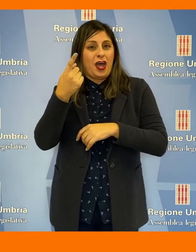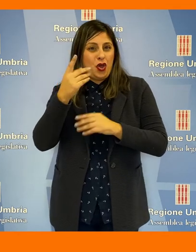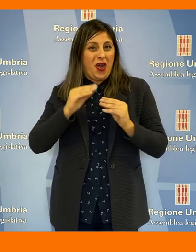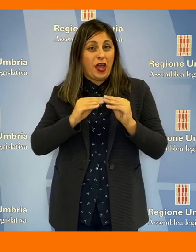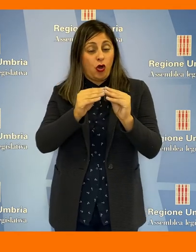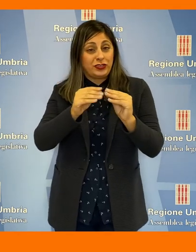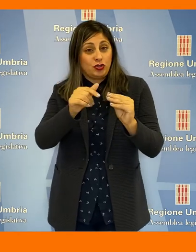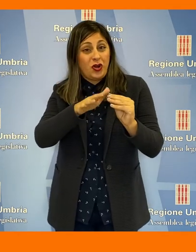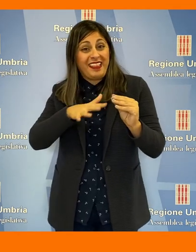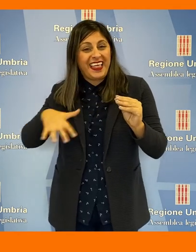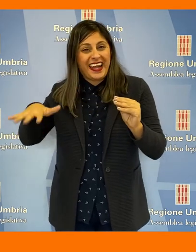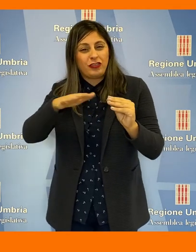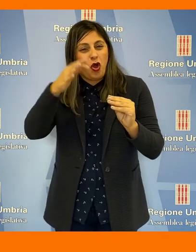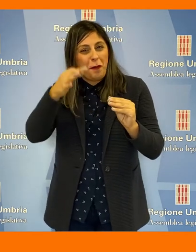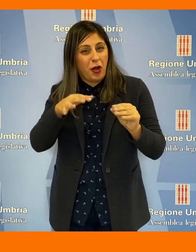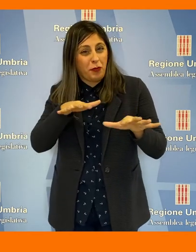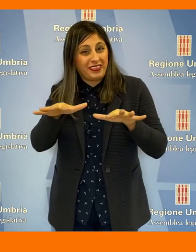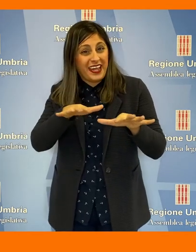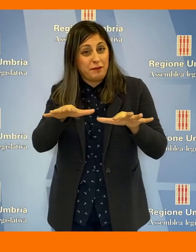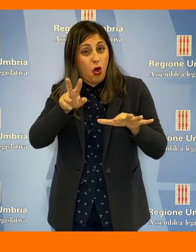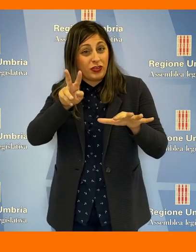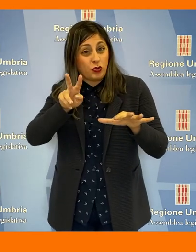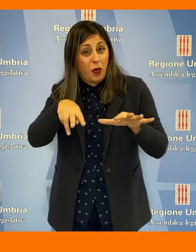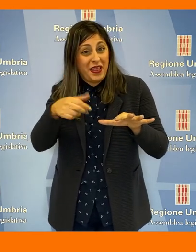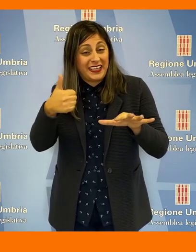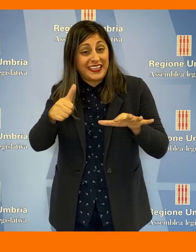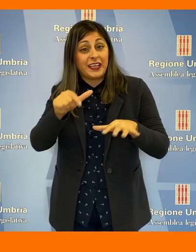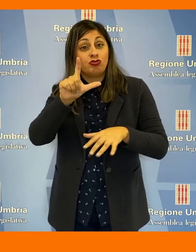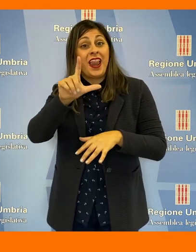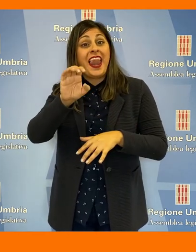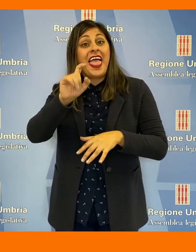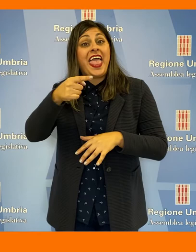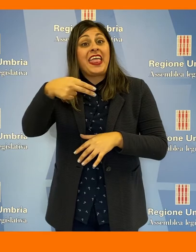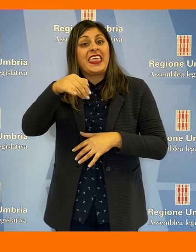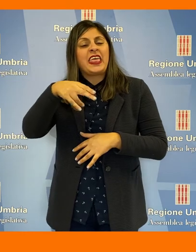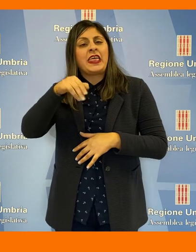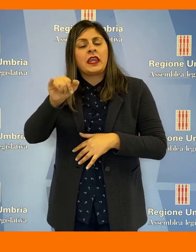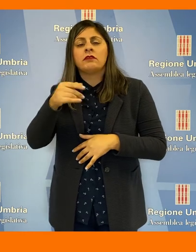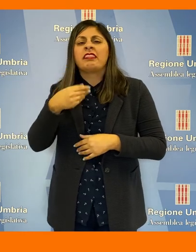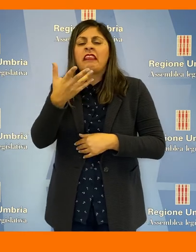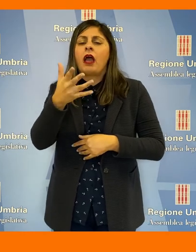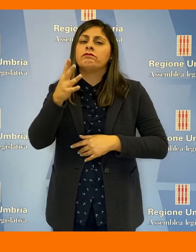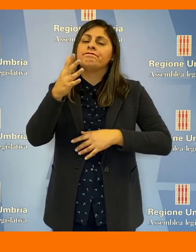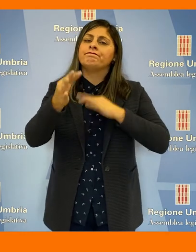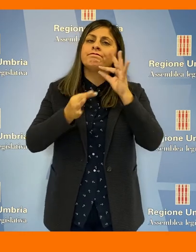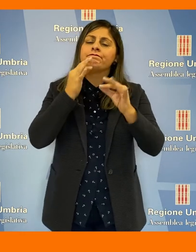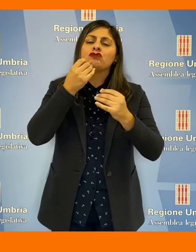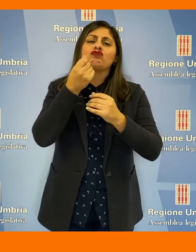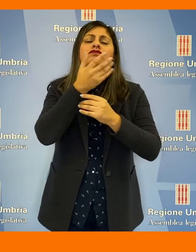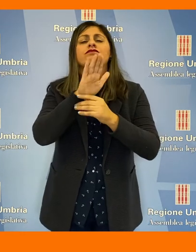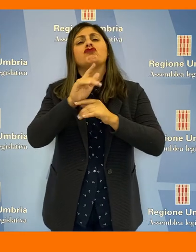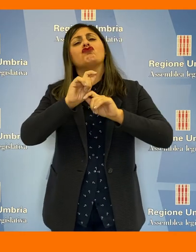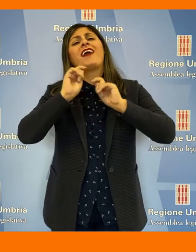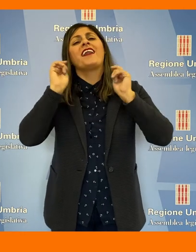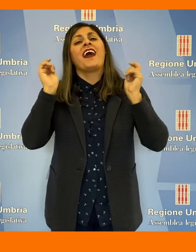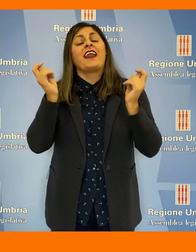territori colpiti dal sisma del 2016, Giovanni Legnini, a tracciare una panoramica generale della situazione.